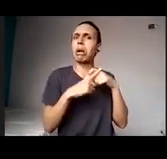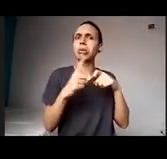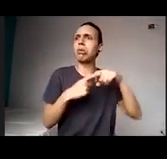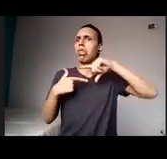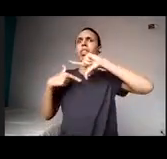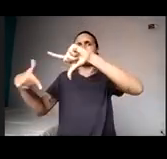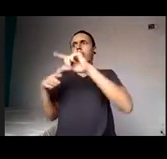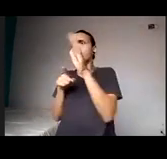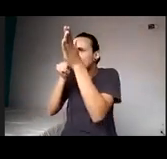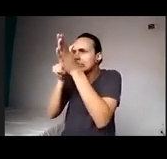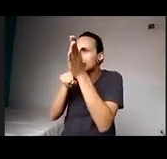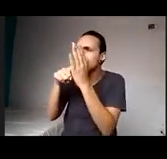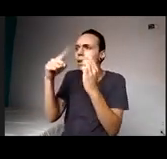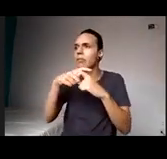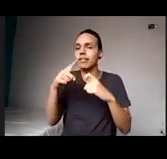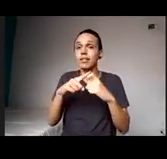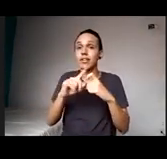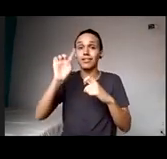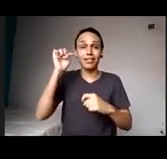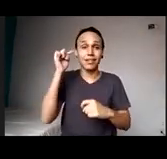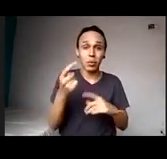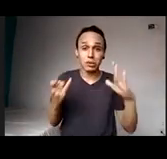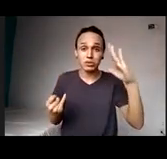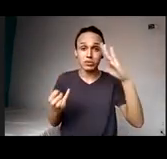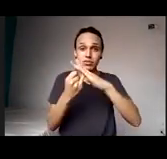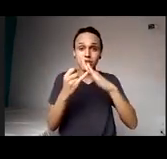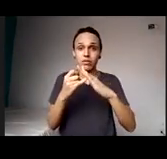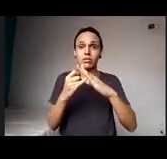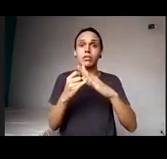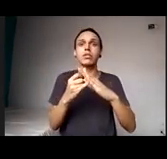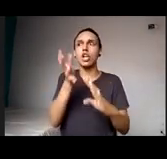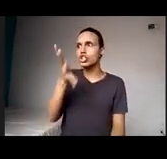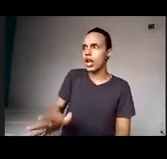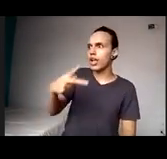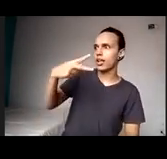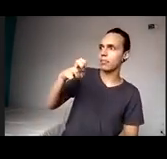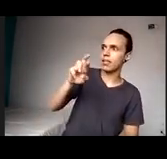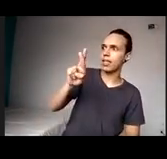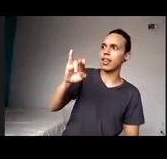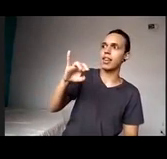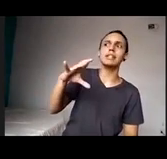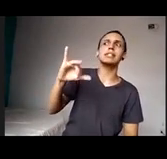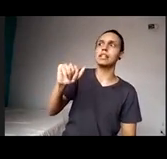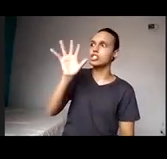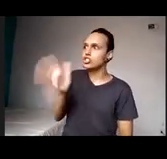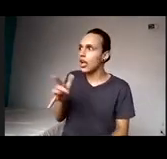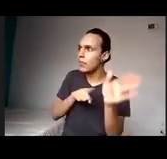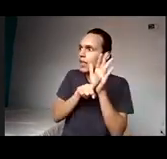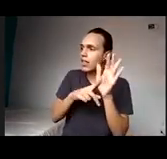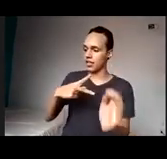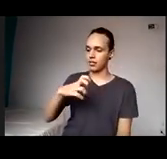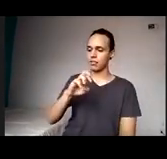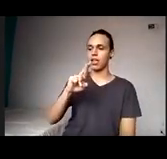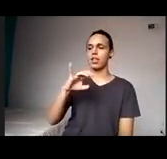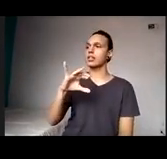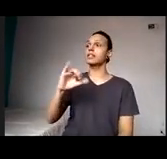para mudar isso depois que a instituição usa esse termo, já fez a perícia, até hoje meus colegas usam perícia, e eu estou falando, não, é banca